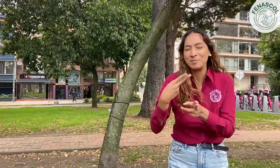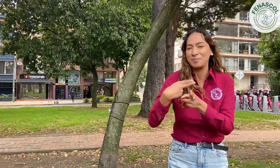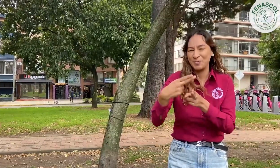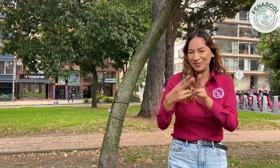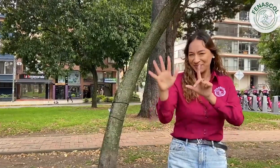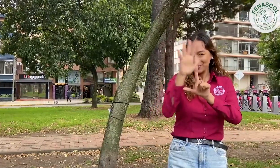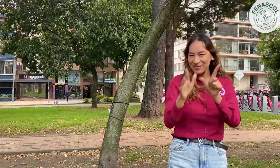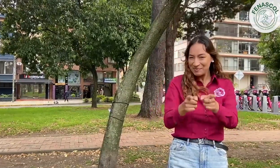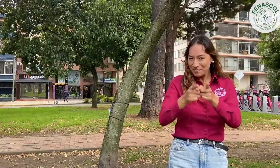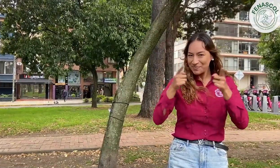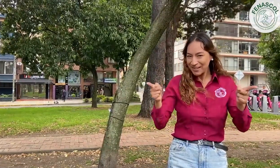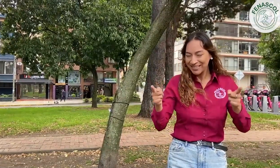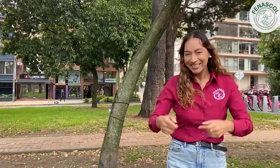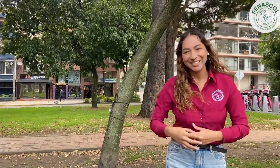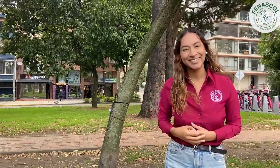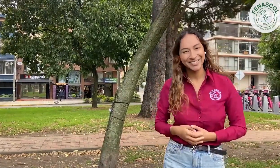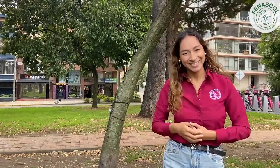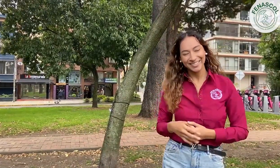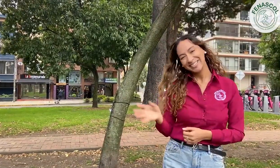sobre el proceso de inscripción pago. ¡Chao!